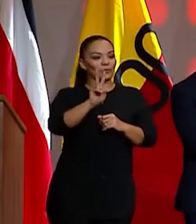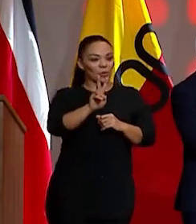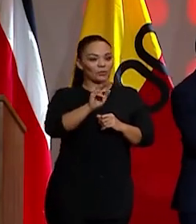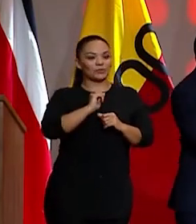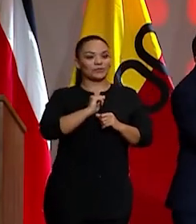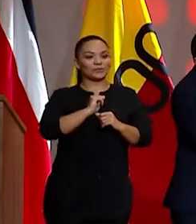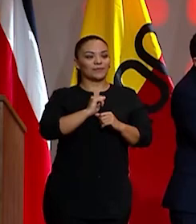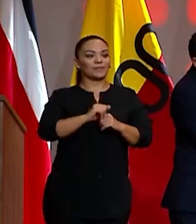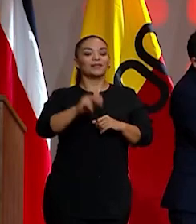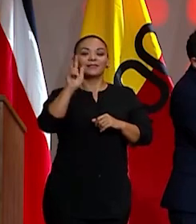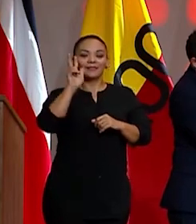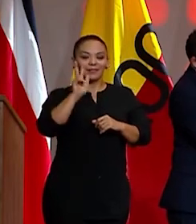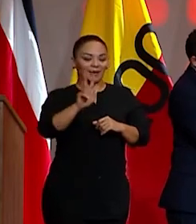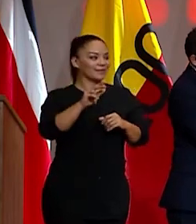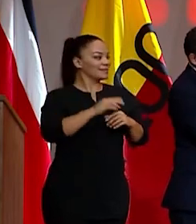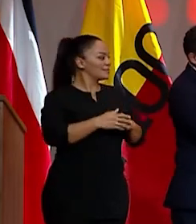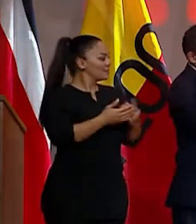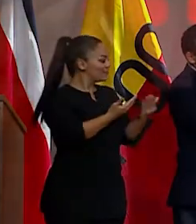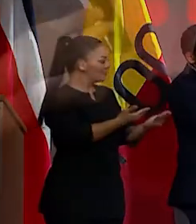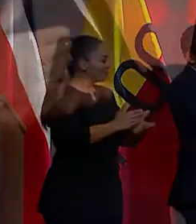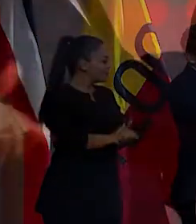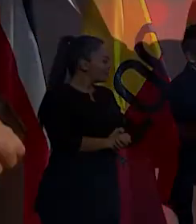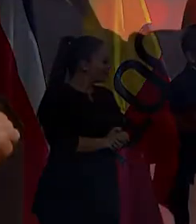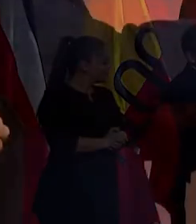Uno, dos, tres.